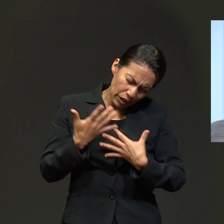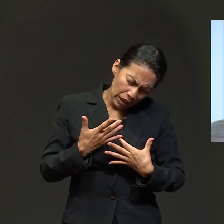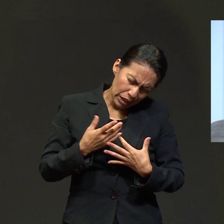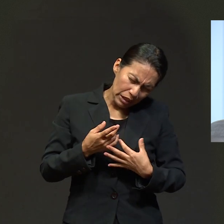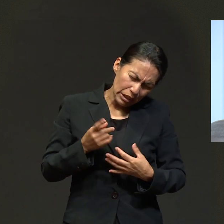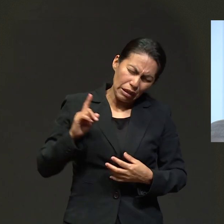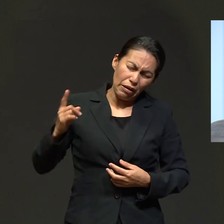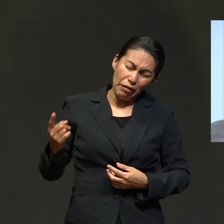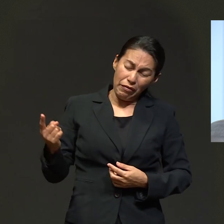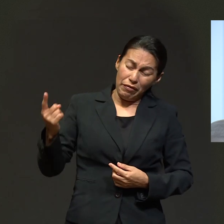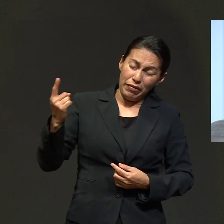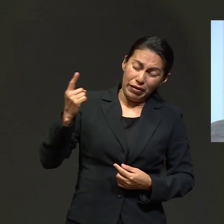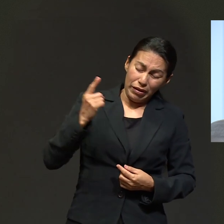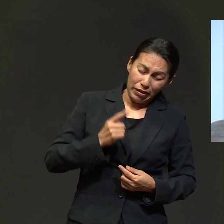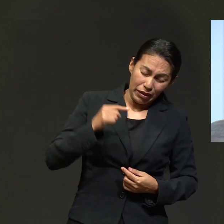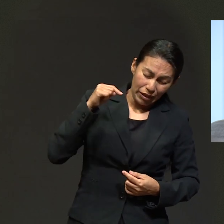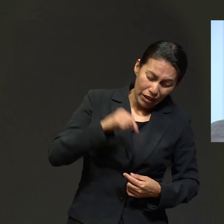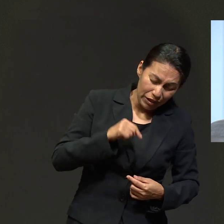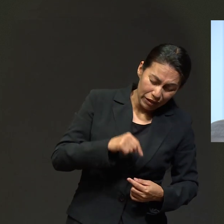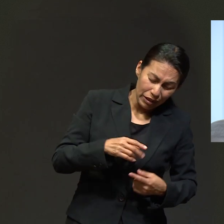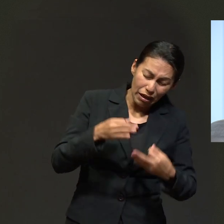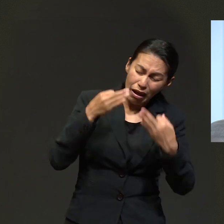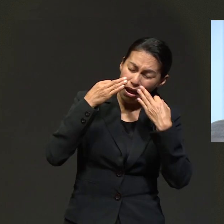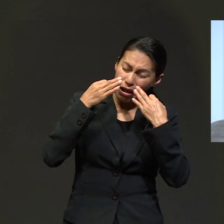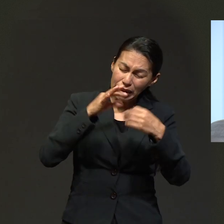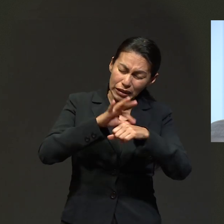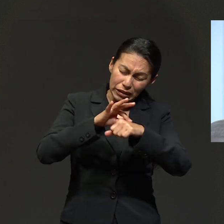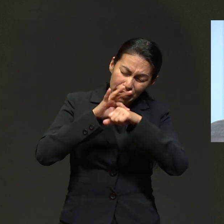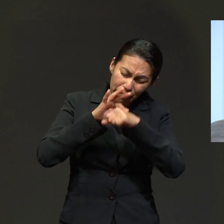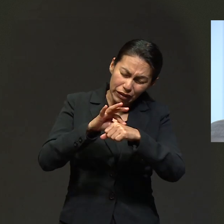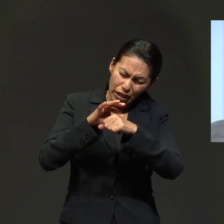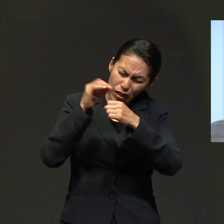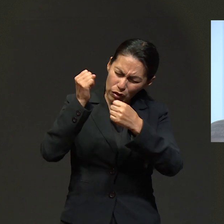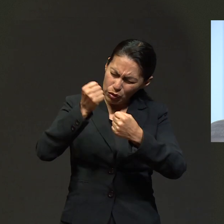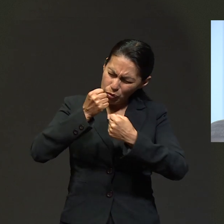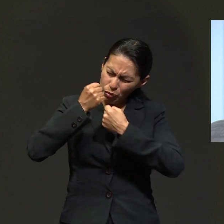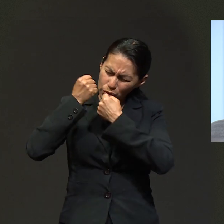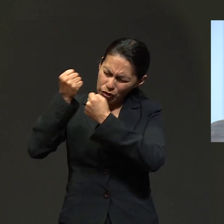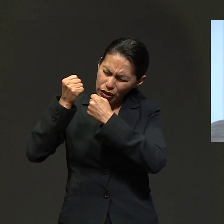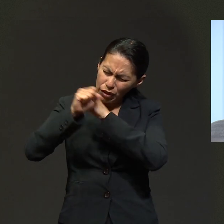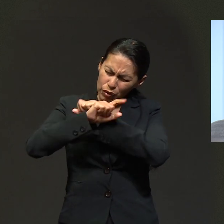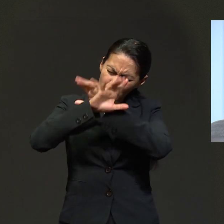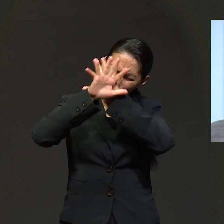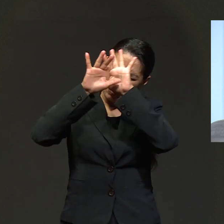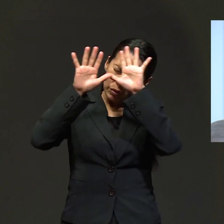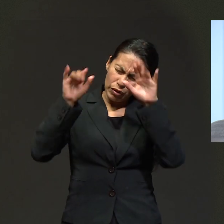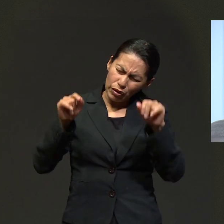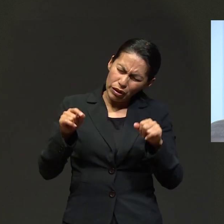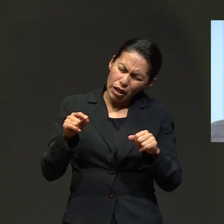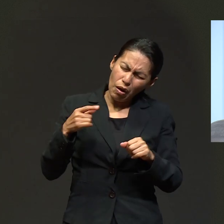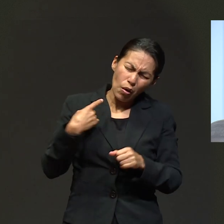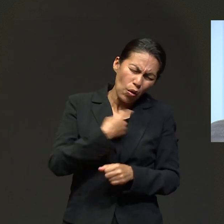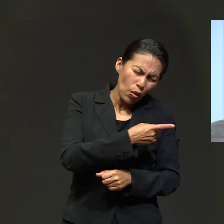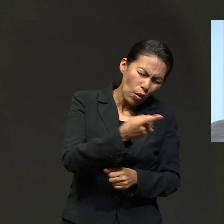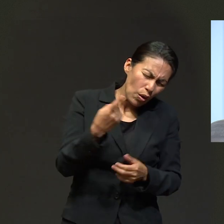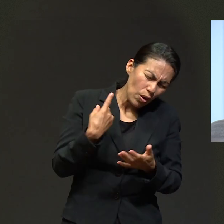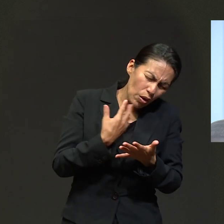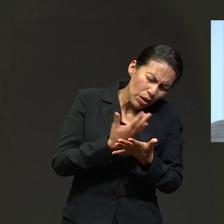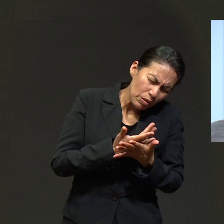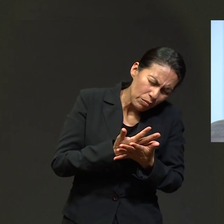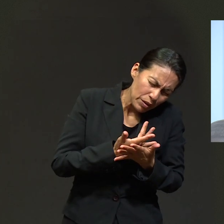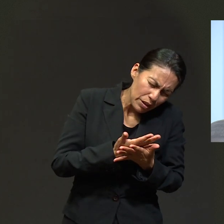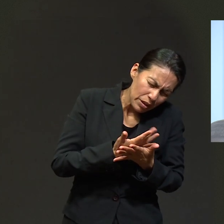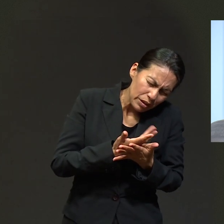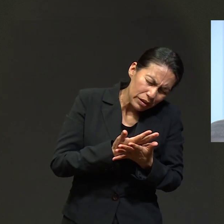de tu gran poder y de tu gloria, Señor. Amén. Porque hay esperanza en ti, mi Dios, para todo aquel que está sufriendo,